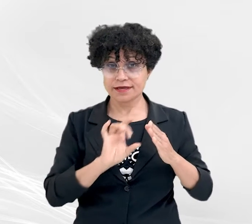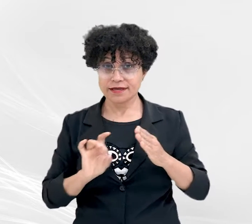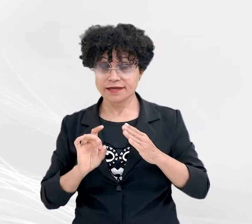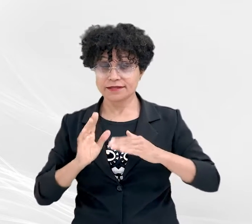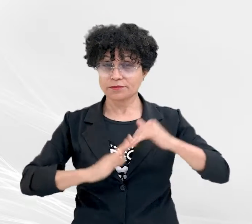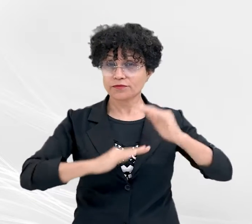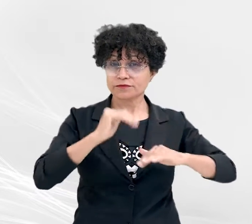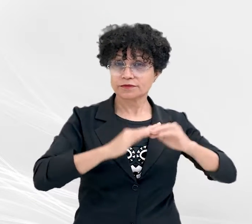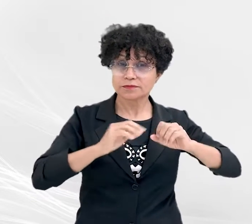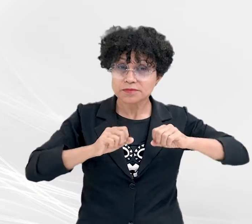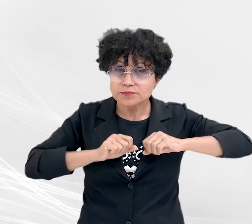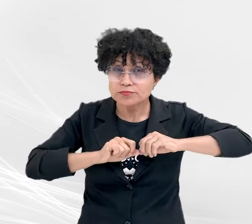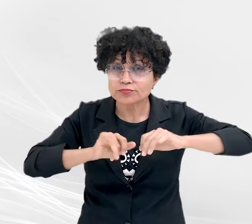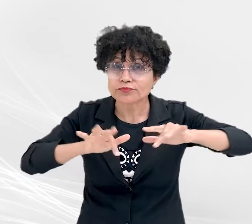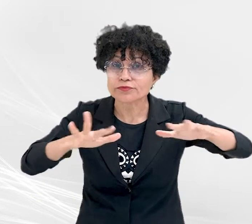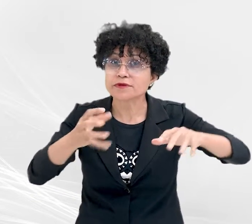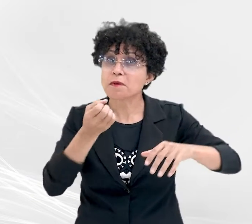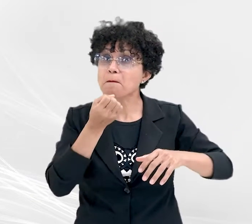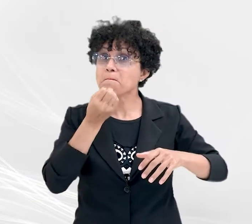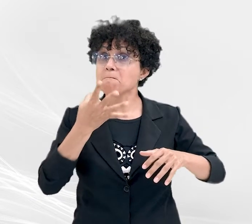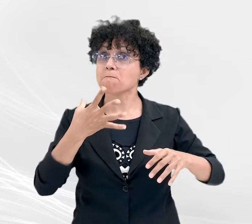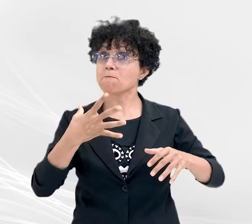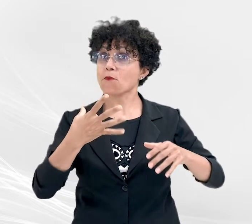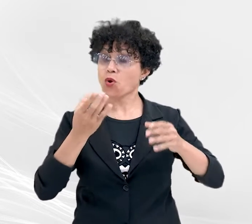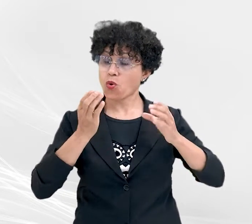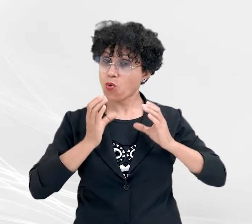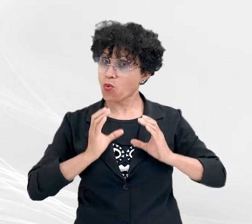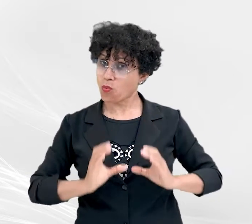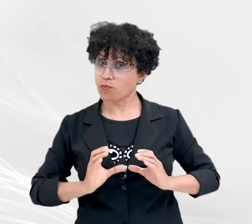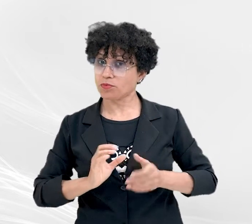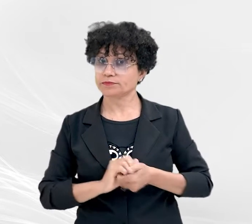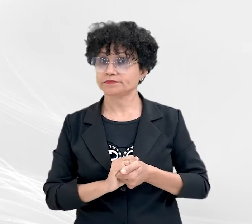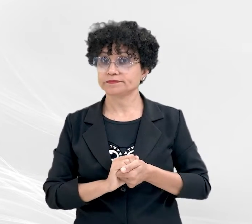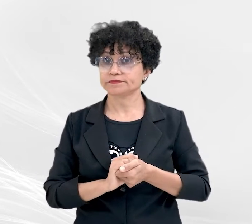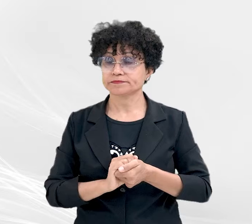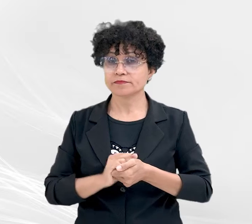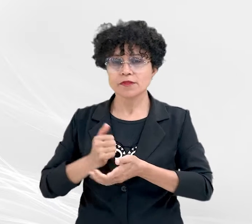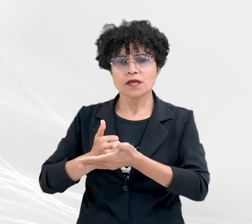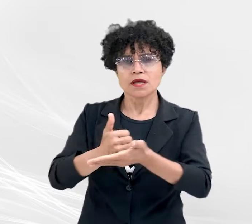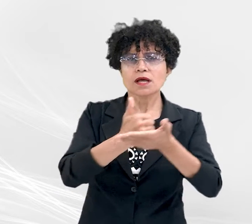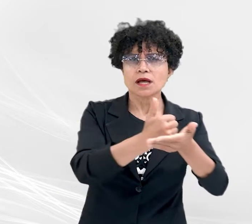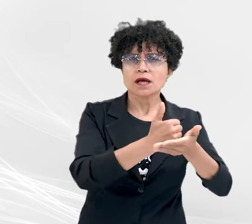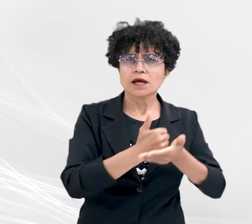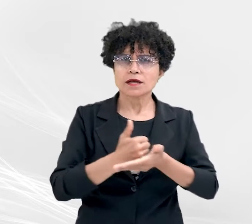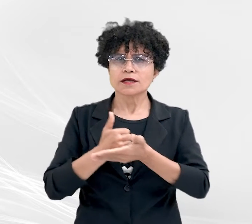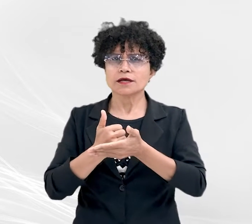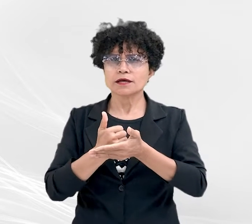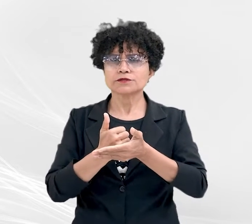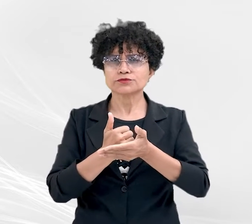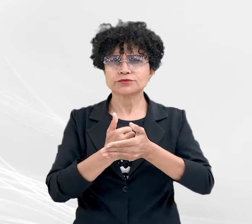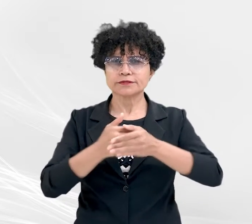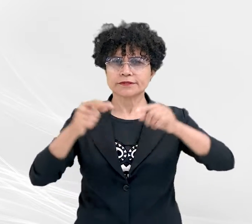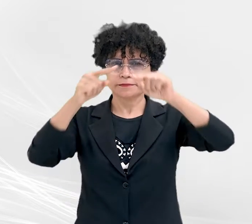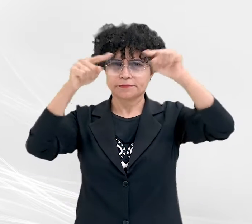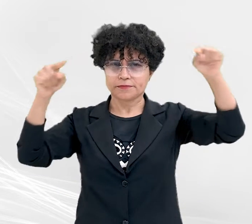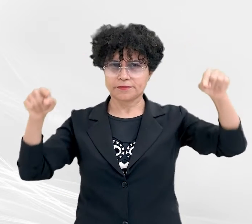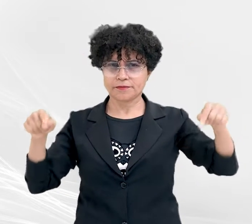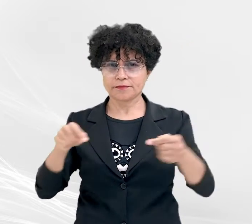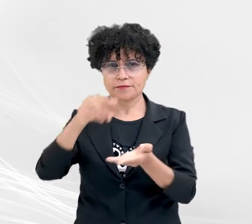possam multiplicar as boas maneiras, contribuindo para uma matriz energética mais sustentável e limpa,